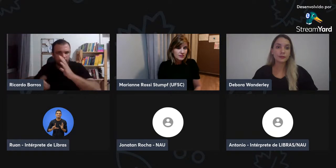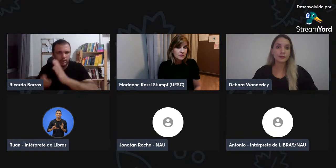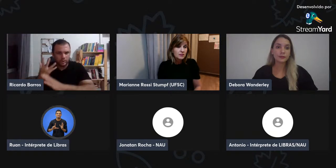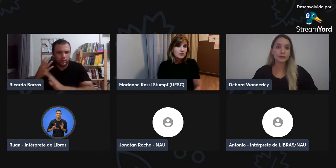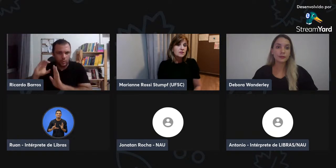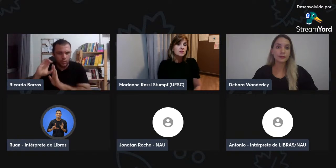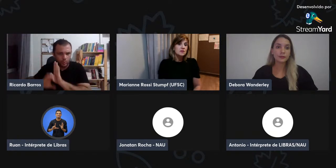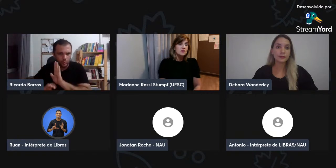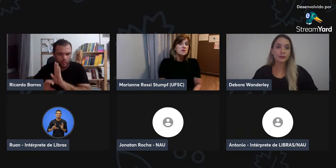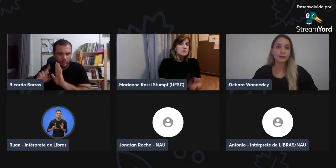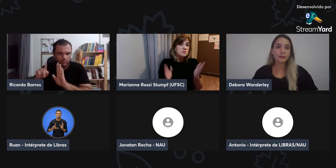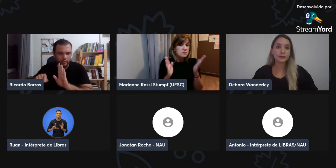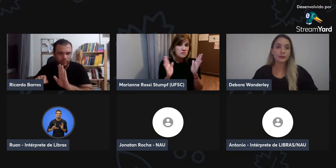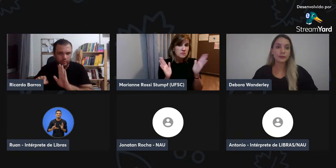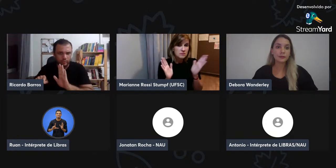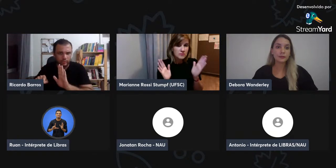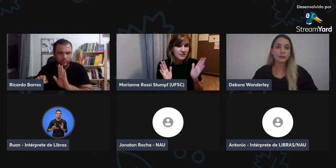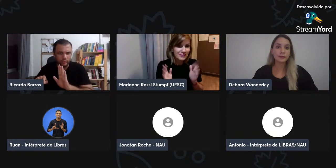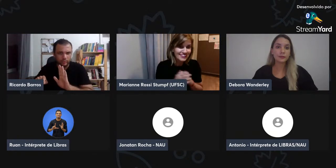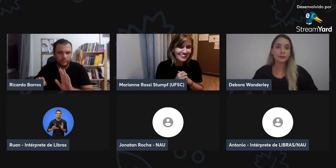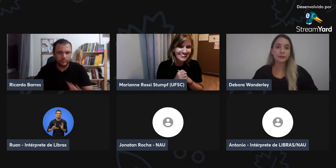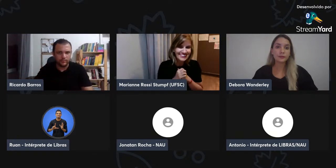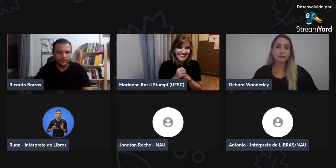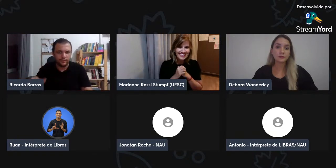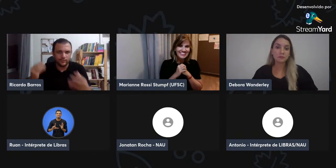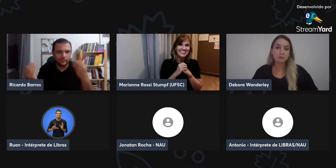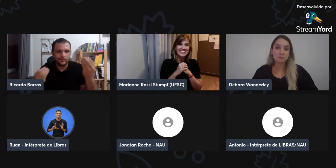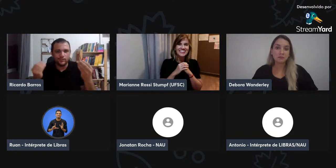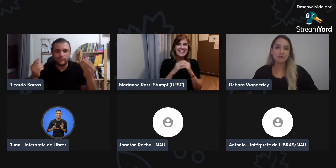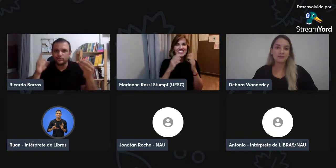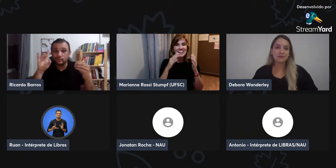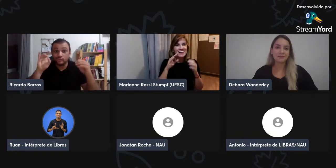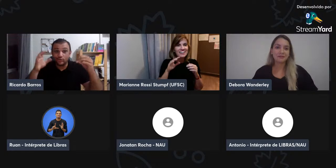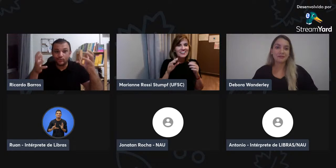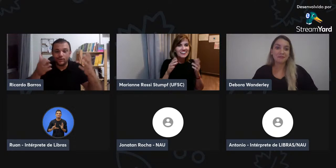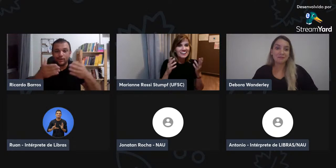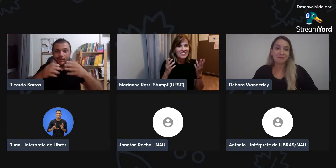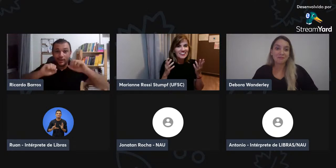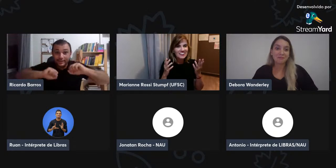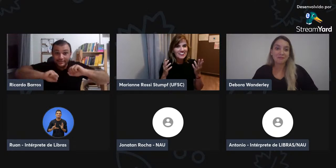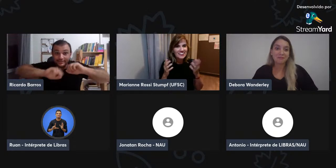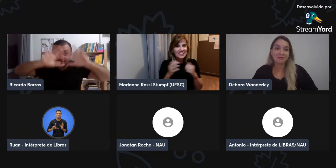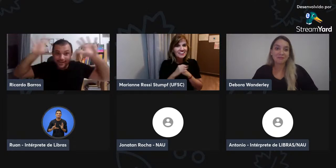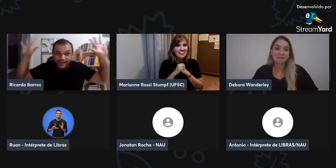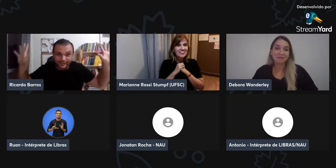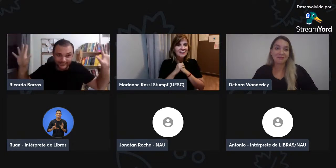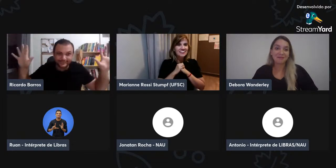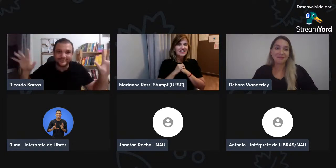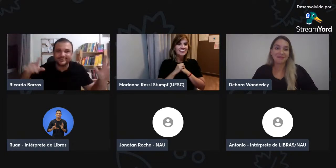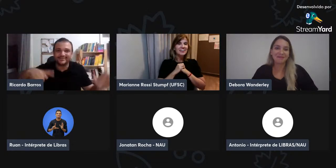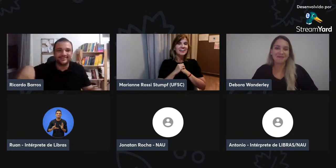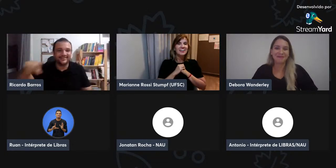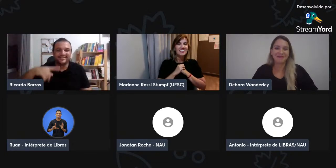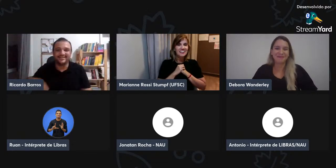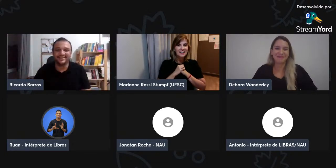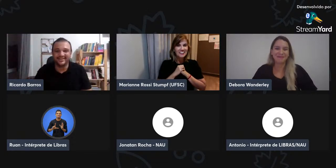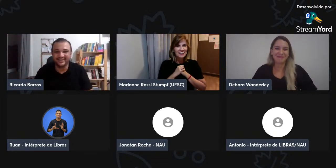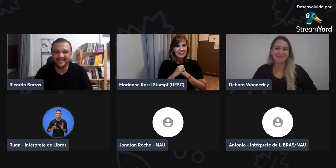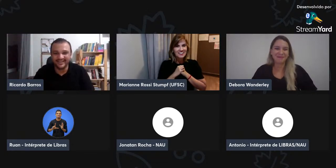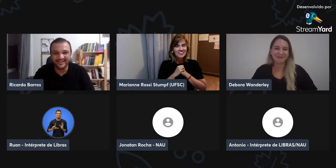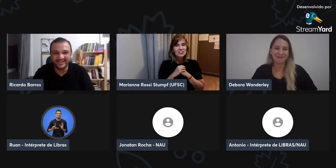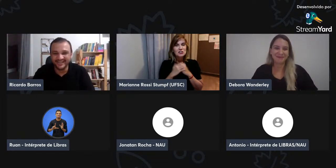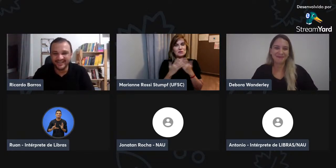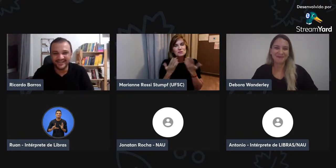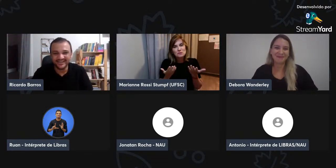o Ministério da Educação já está incluso no currículo o SignWrite, só para